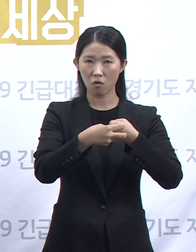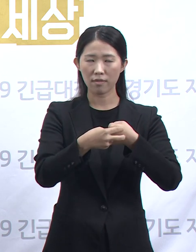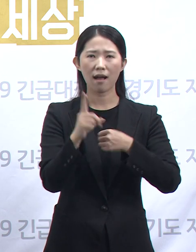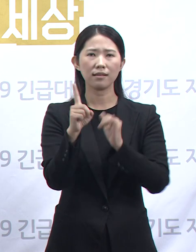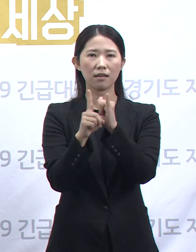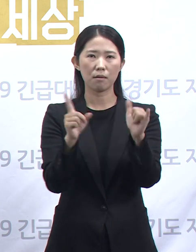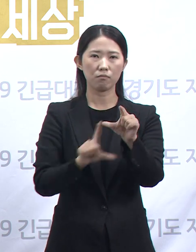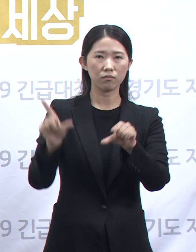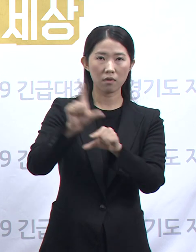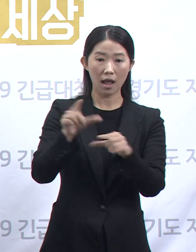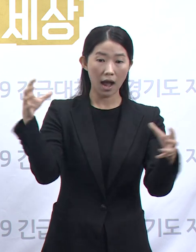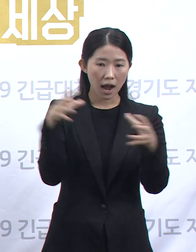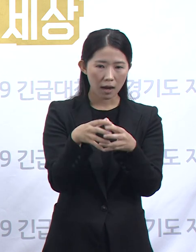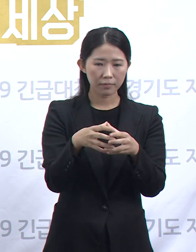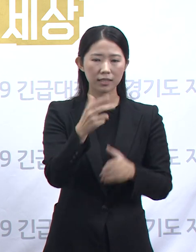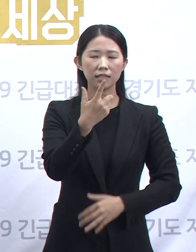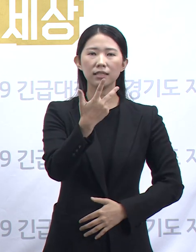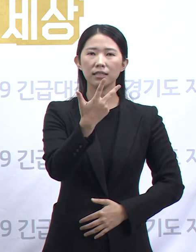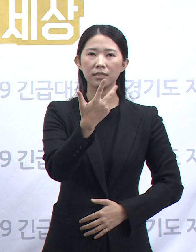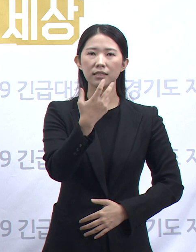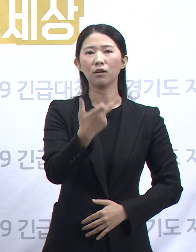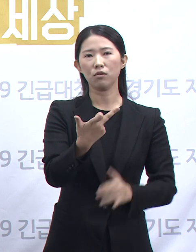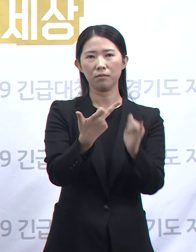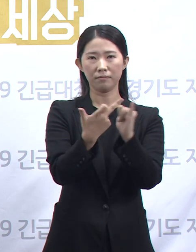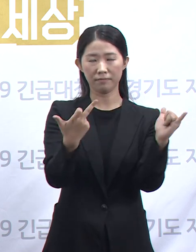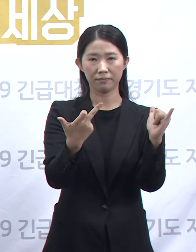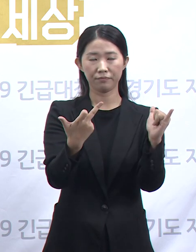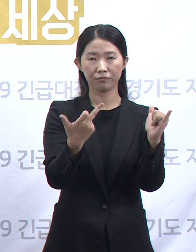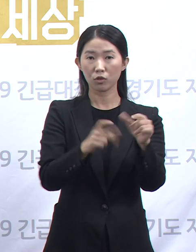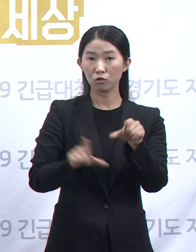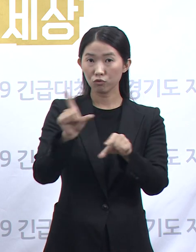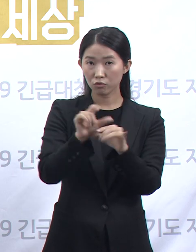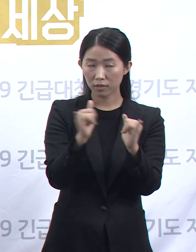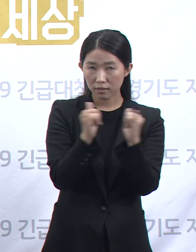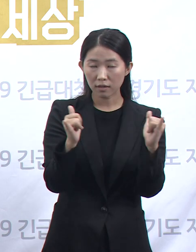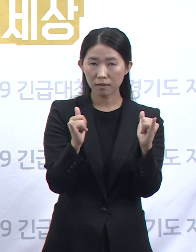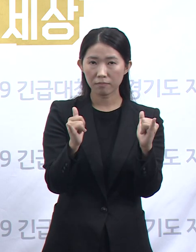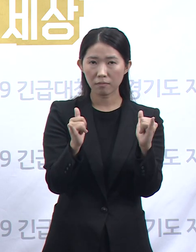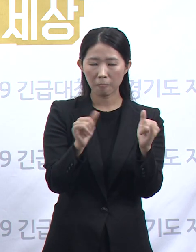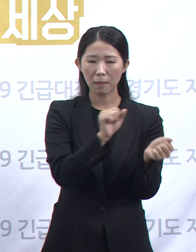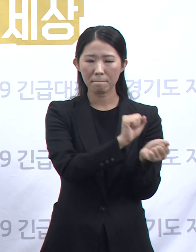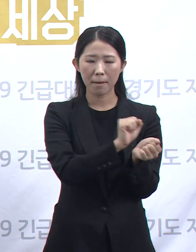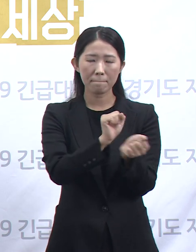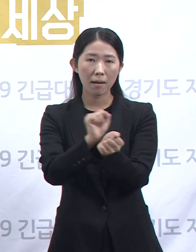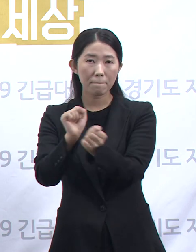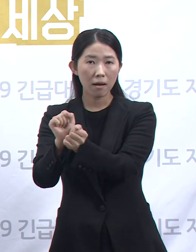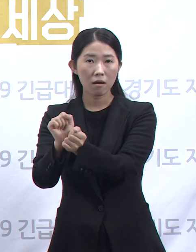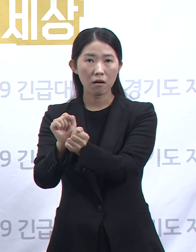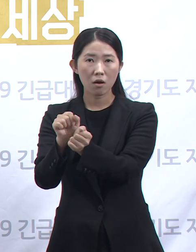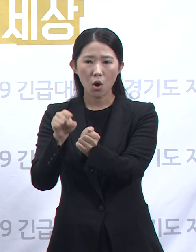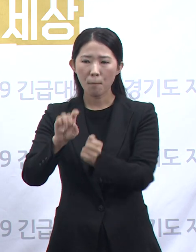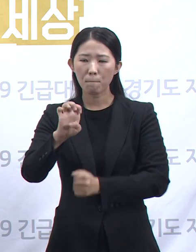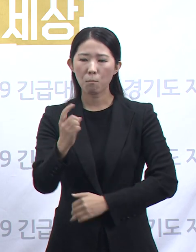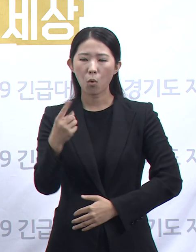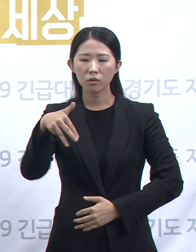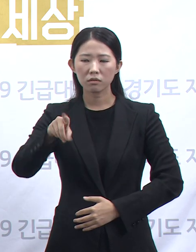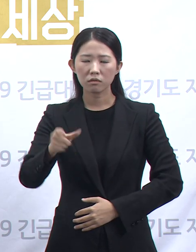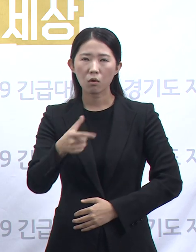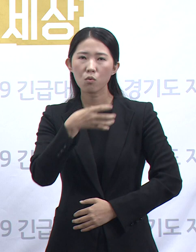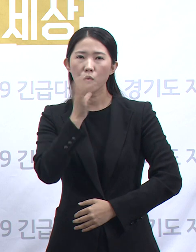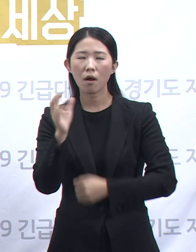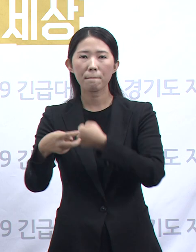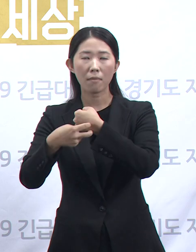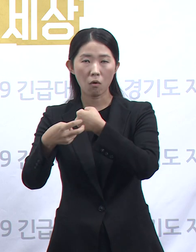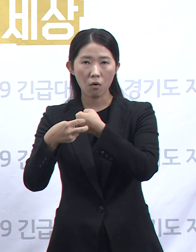17명으로 늘어났습니다. 추가 확진자는 신천 세브란스 병원 관련 N차 전파 세례인, 포천 소재 요양원 관련